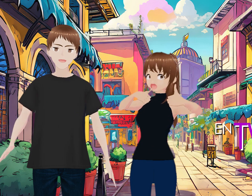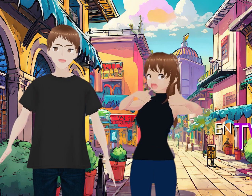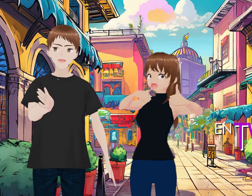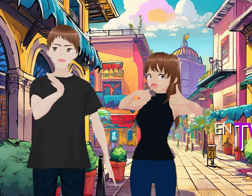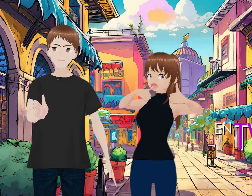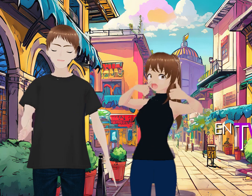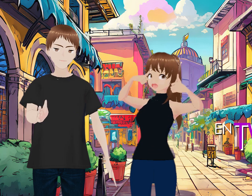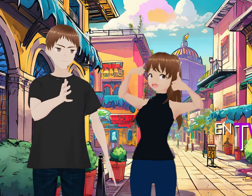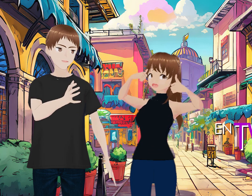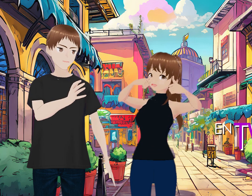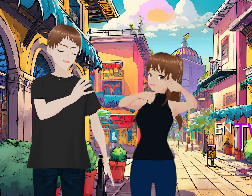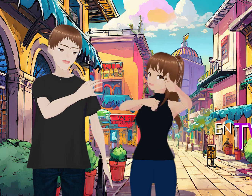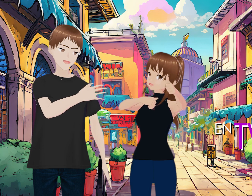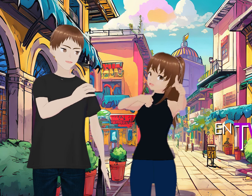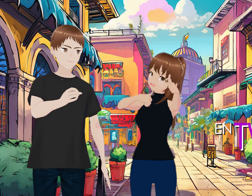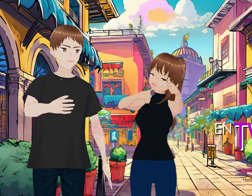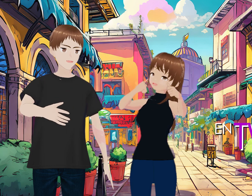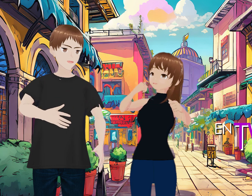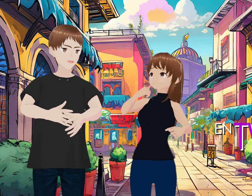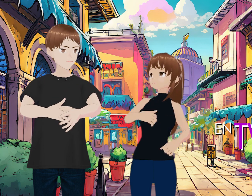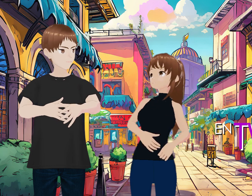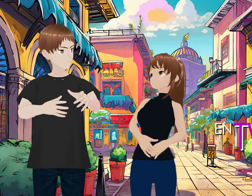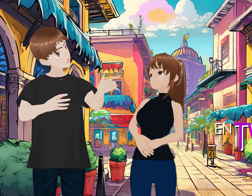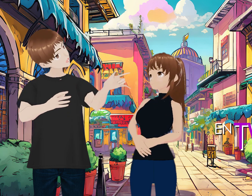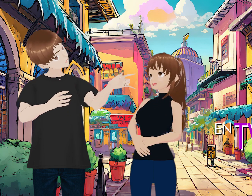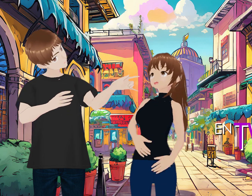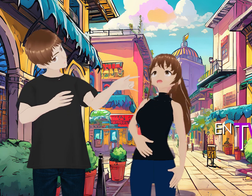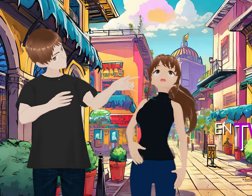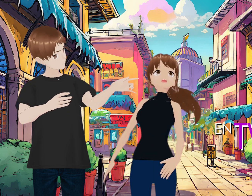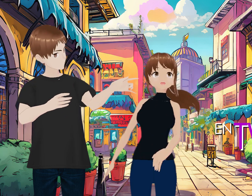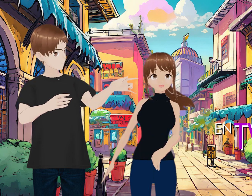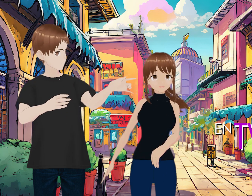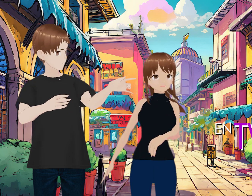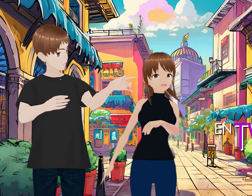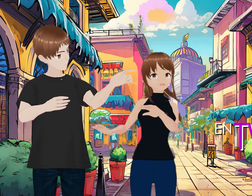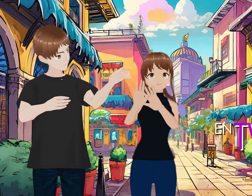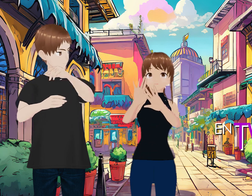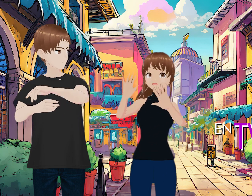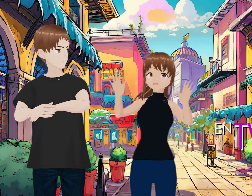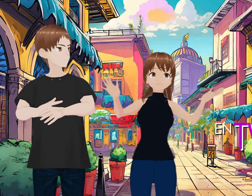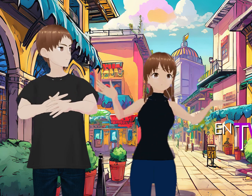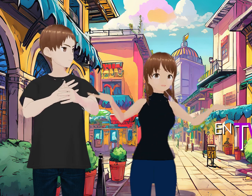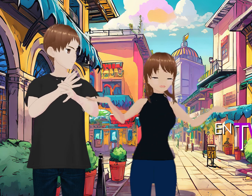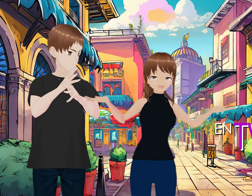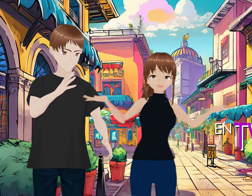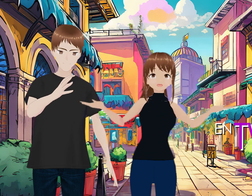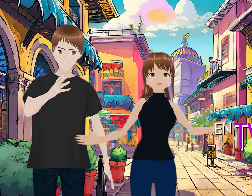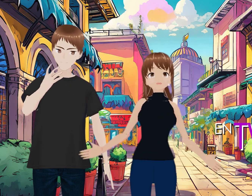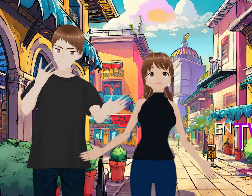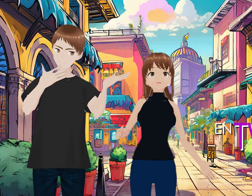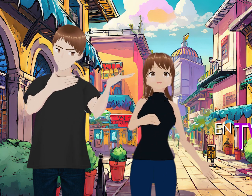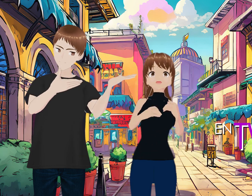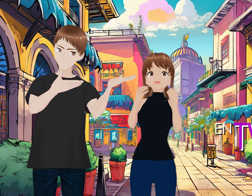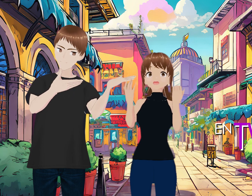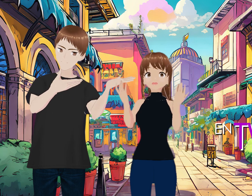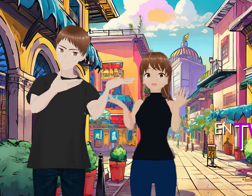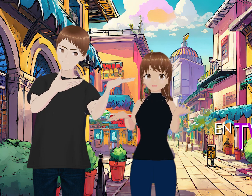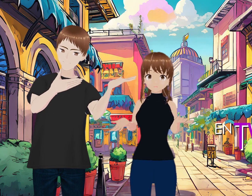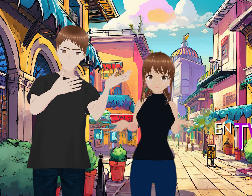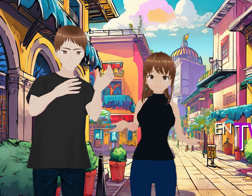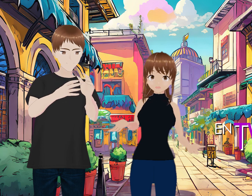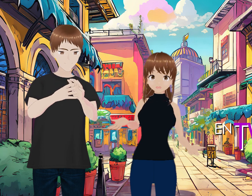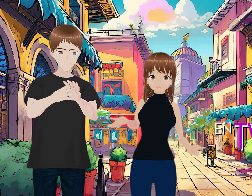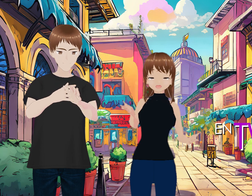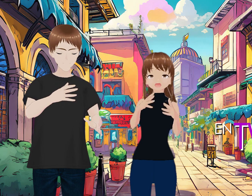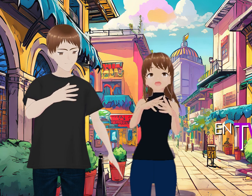tienen, pueden apoyarnos sin que les cueste nada. De hecho, tú lo haces, ¿verdad, Cris? Yo lo hago. ¿Cómo le haces? Es muy fácil. Si tienes una cuenta de